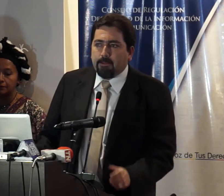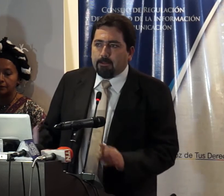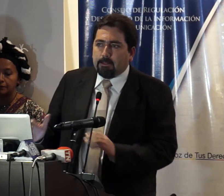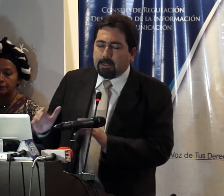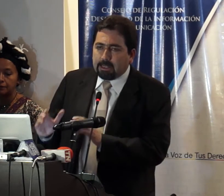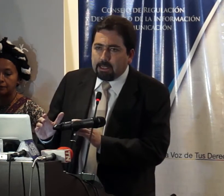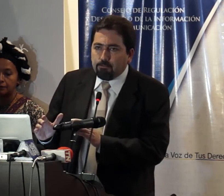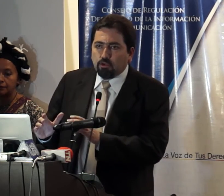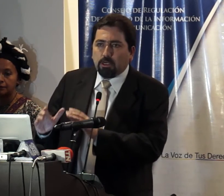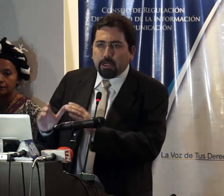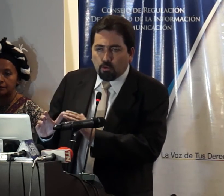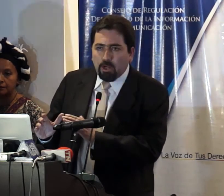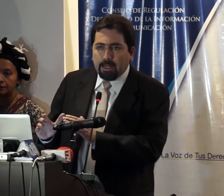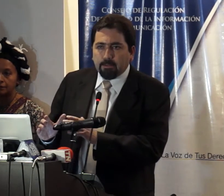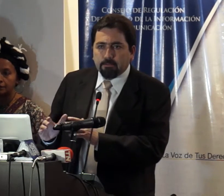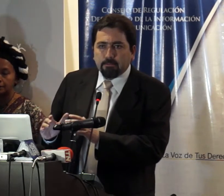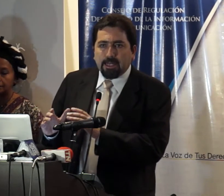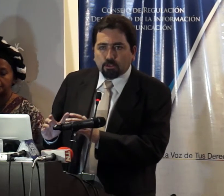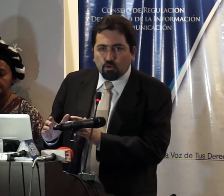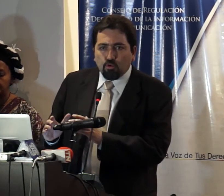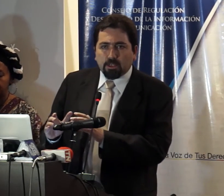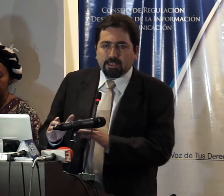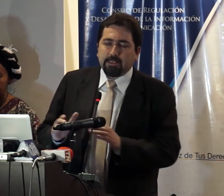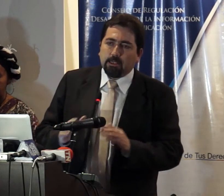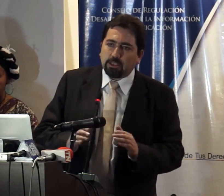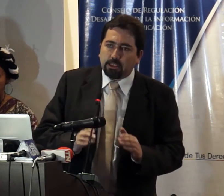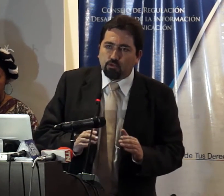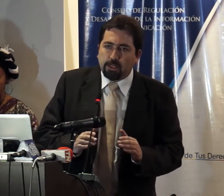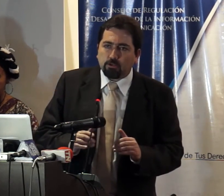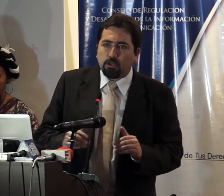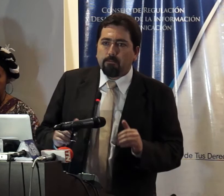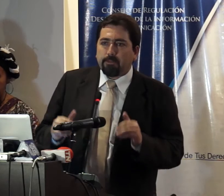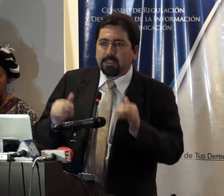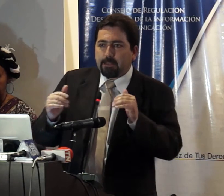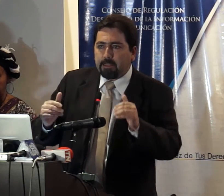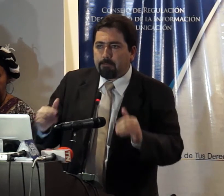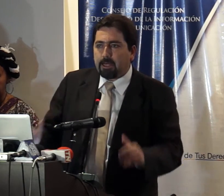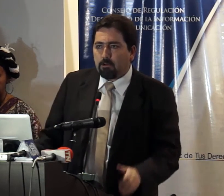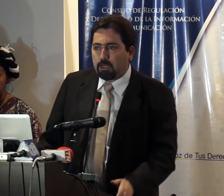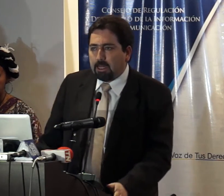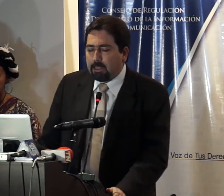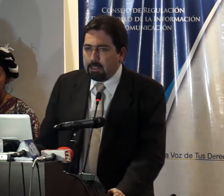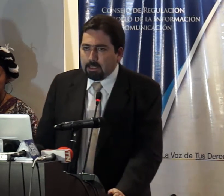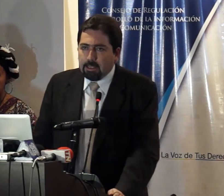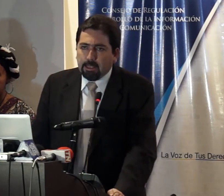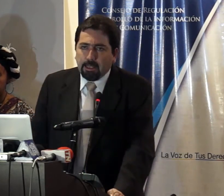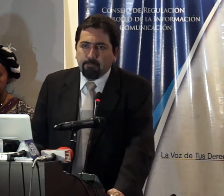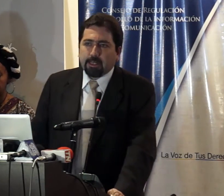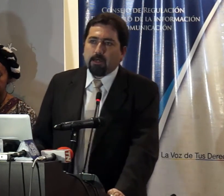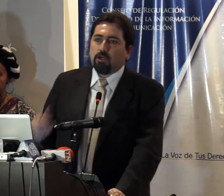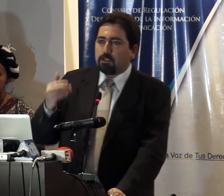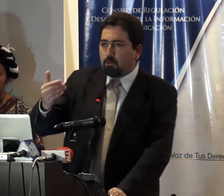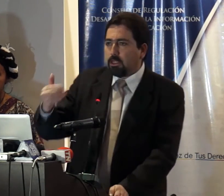requerimos regular las conductas de los seres humanos precisamente para lograr que